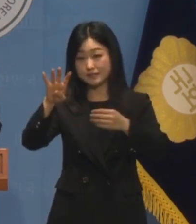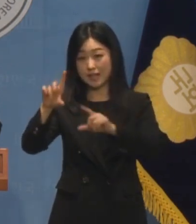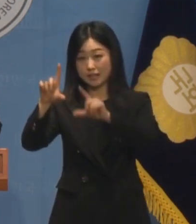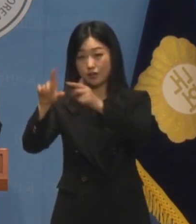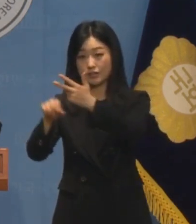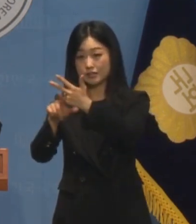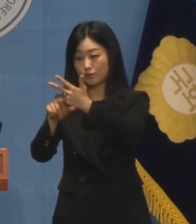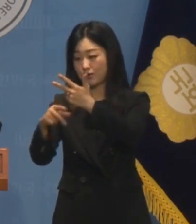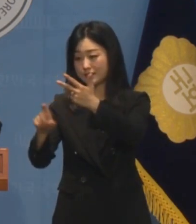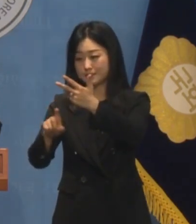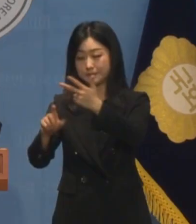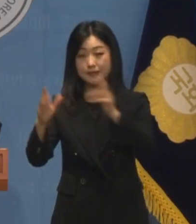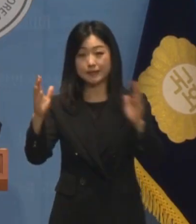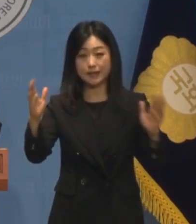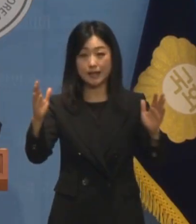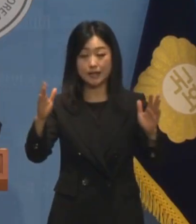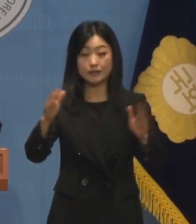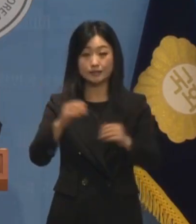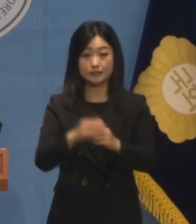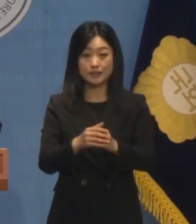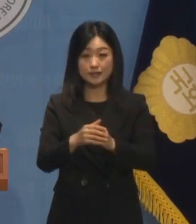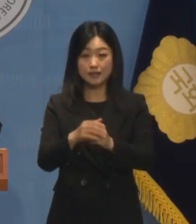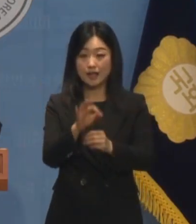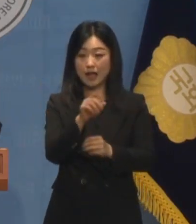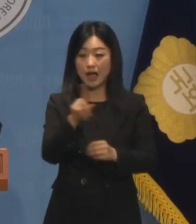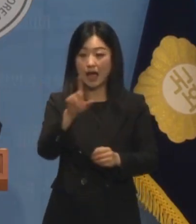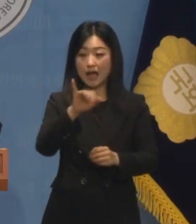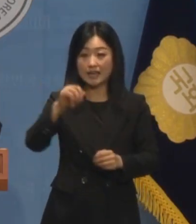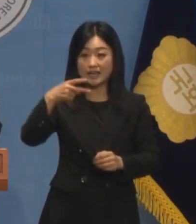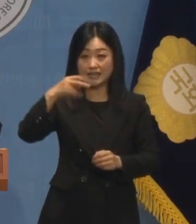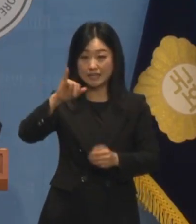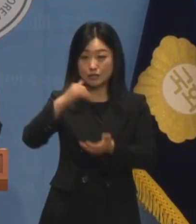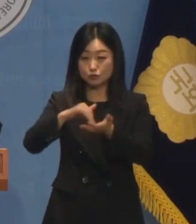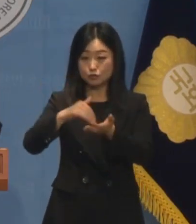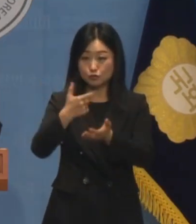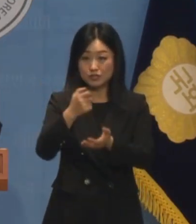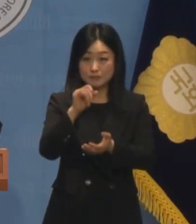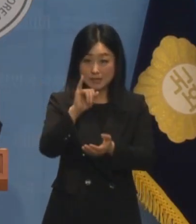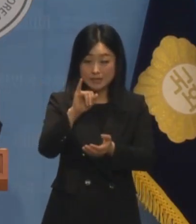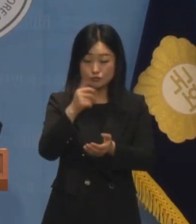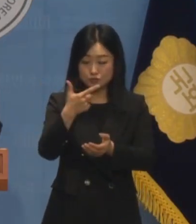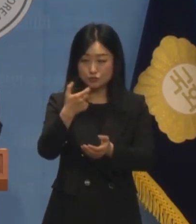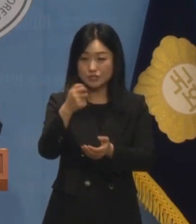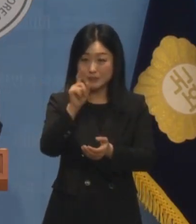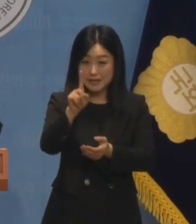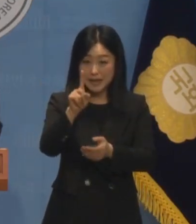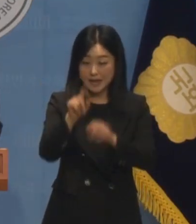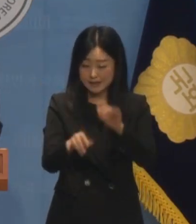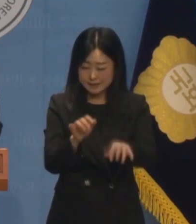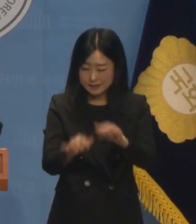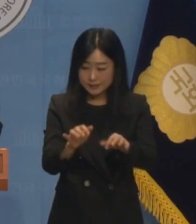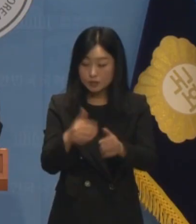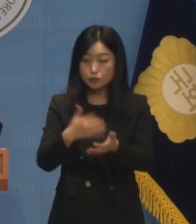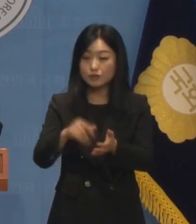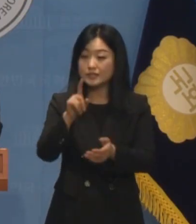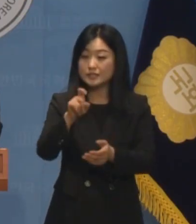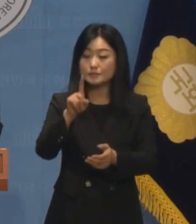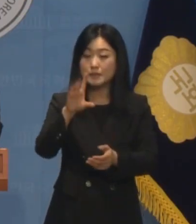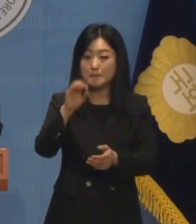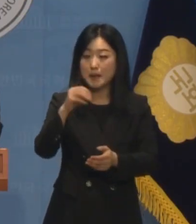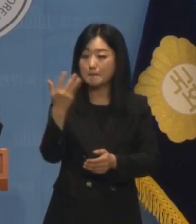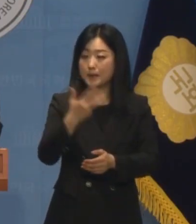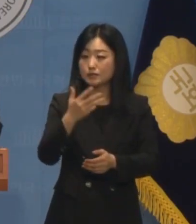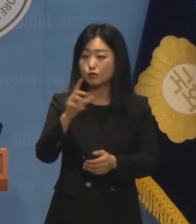10일까지 61개 아이디가 댓글을 작성한 기사는 무려 11만 8,916개로